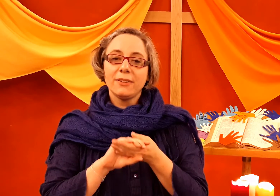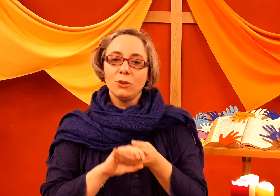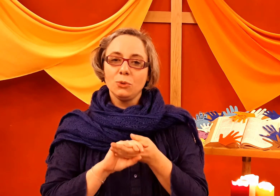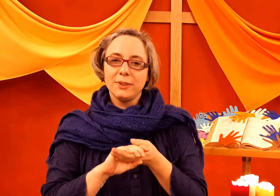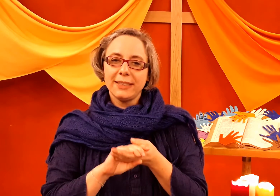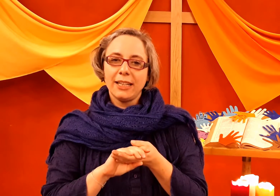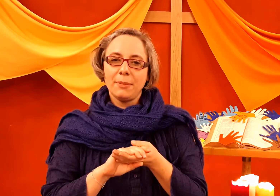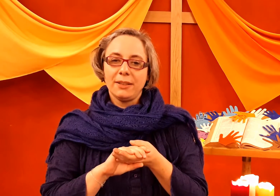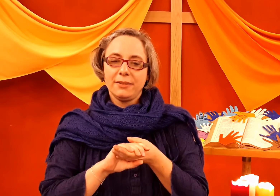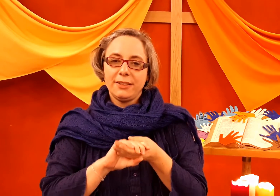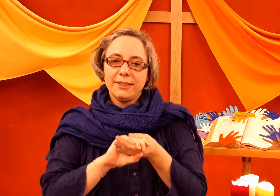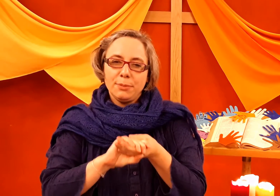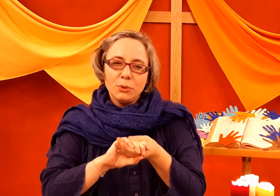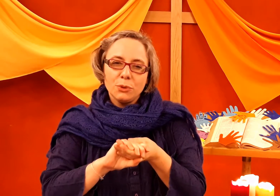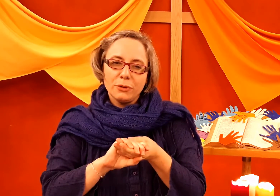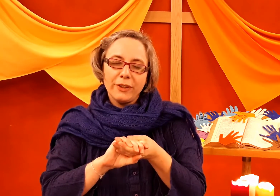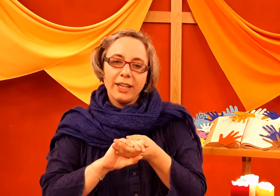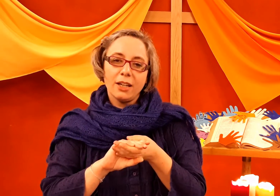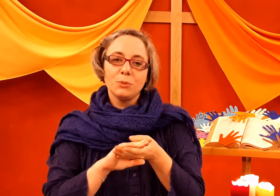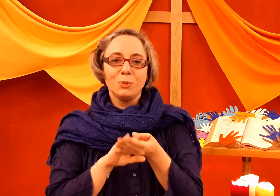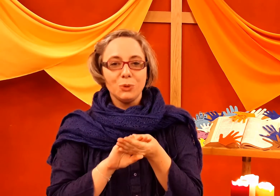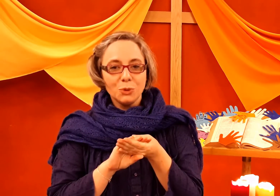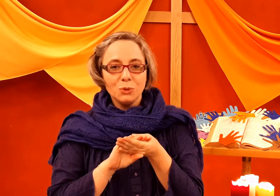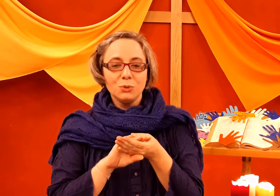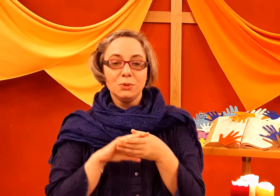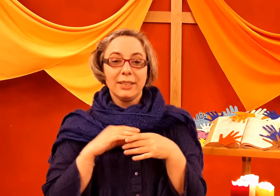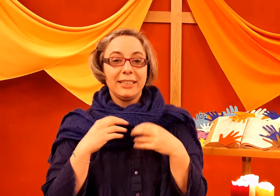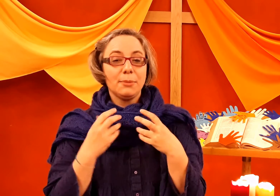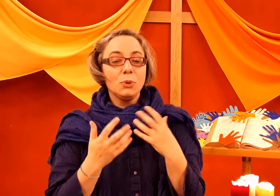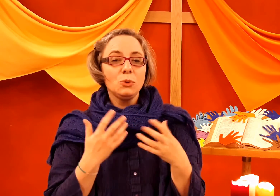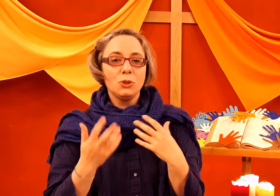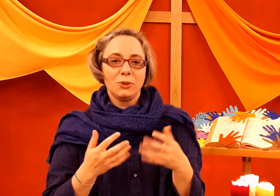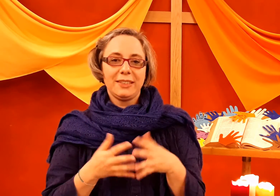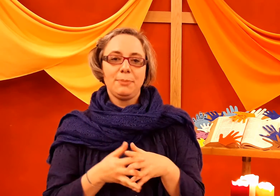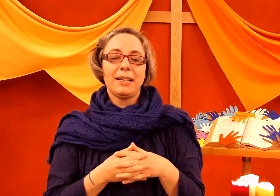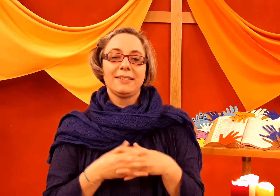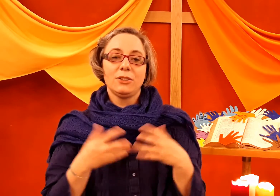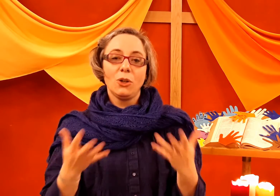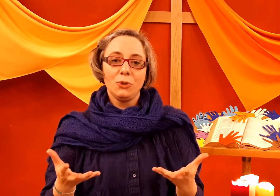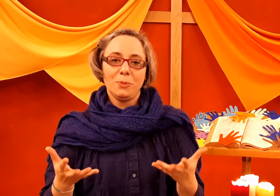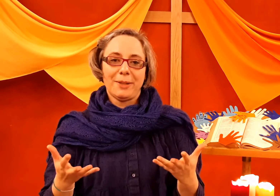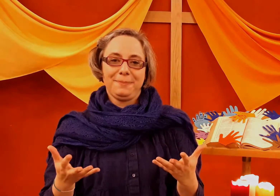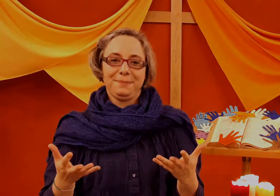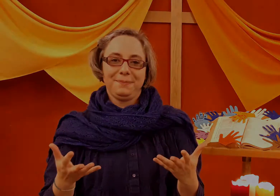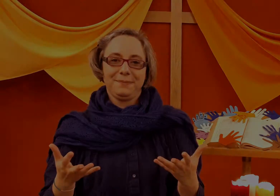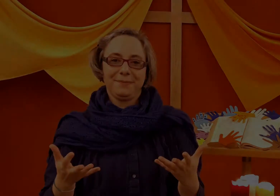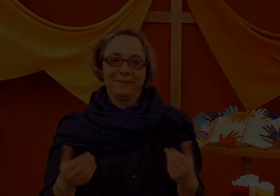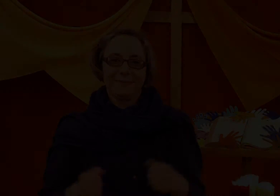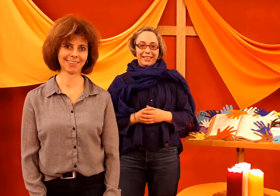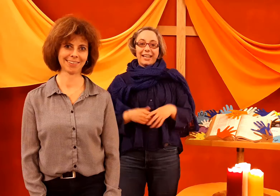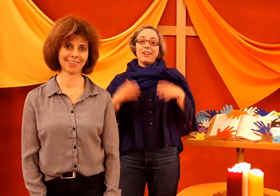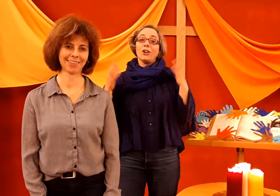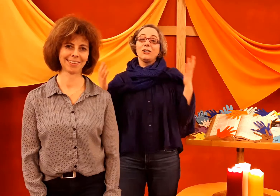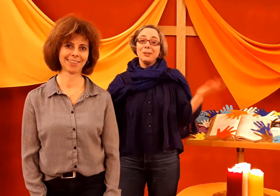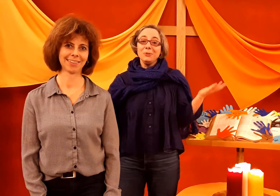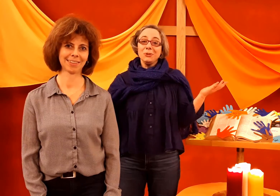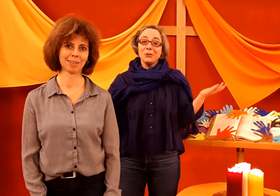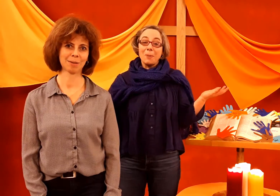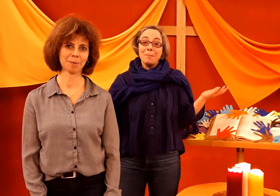personne lui tient la main. Si c'est plutôt ferme, plutôt doux, il y a beaucoup de choses qui passent dans nos mains. Alors, comme nous ne sommes